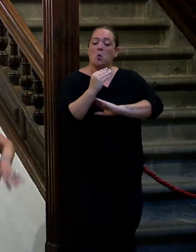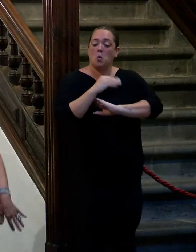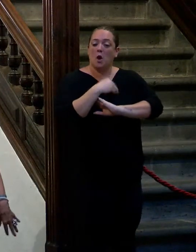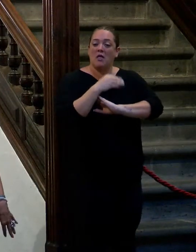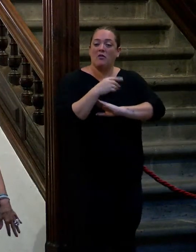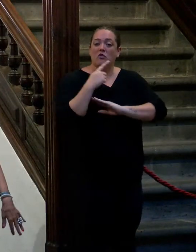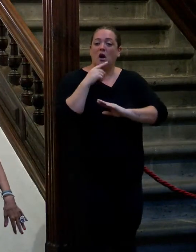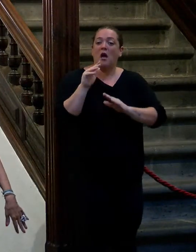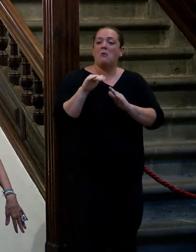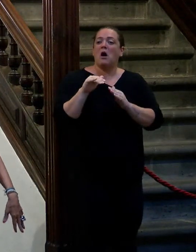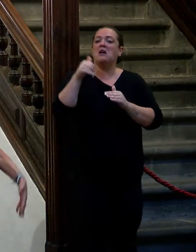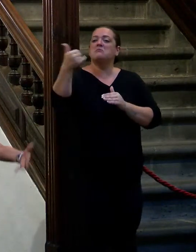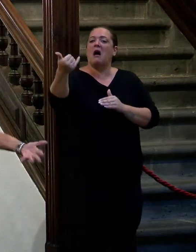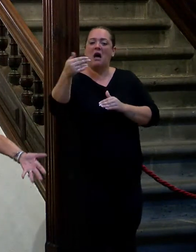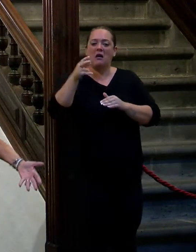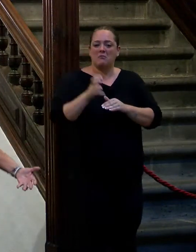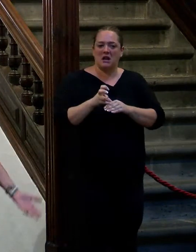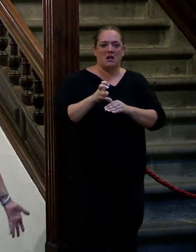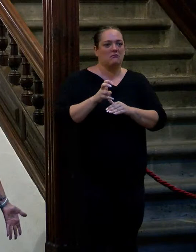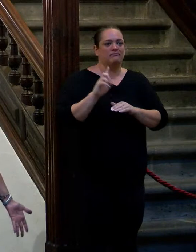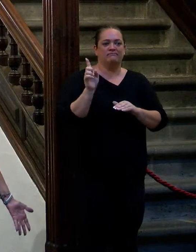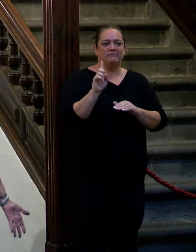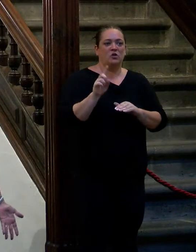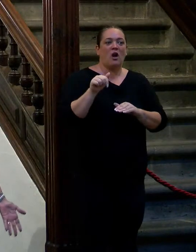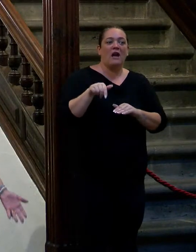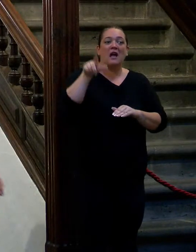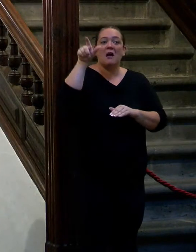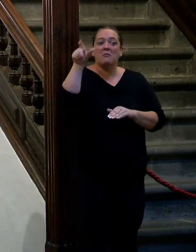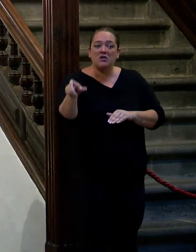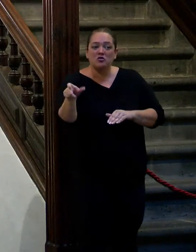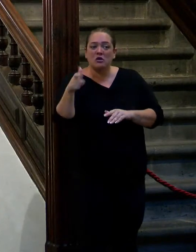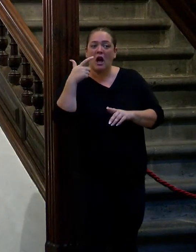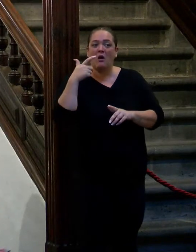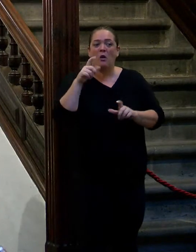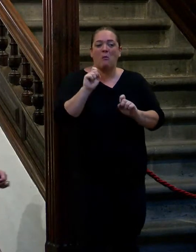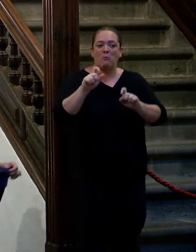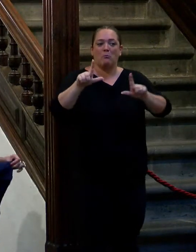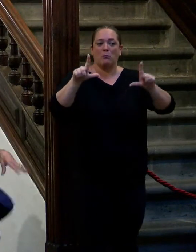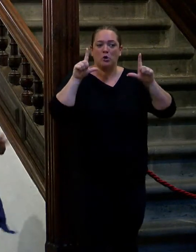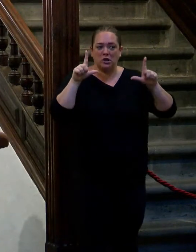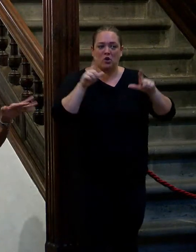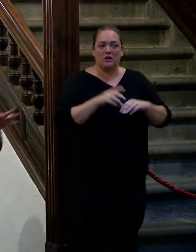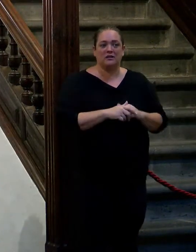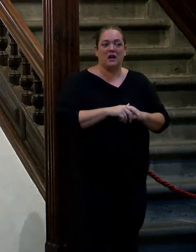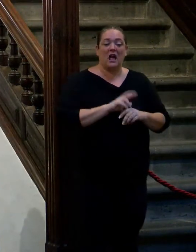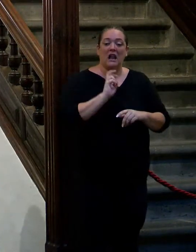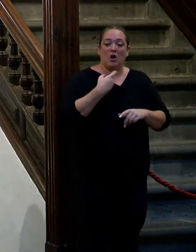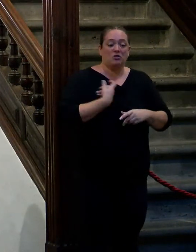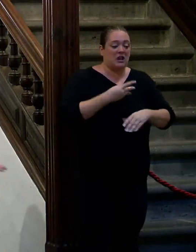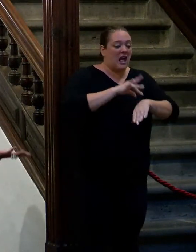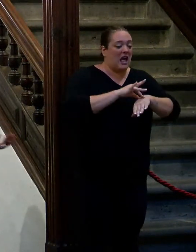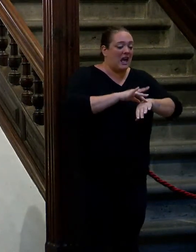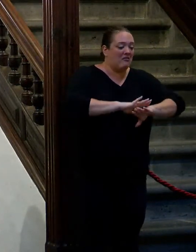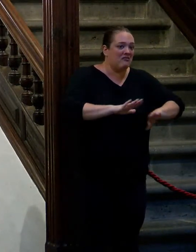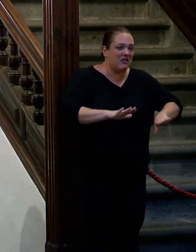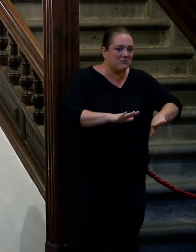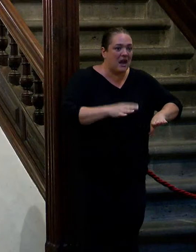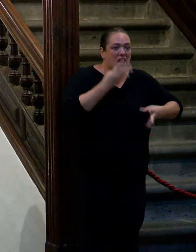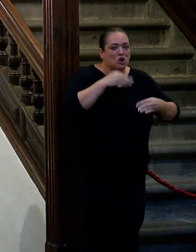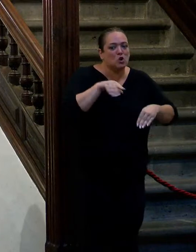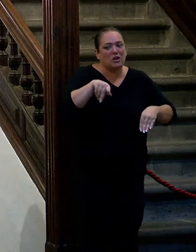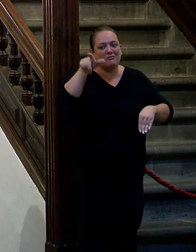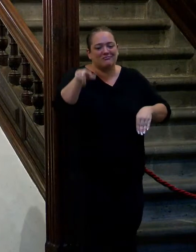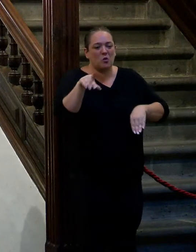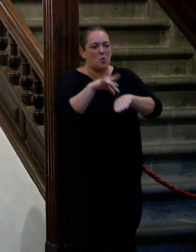y que no tiene importancia en la película pues en este caso él se convierte en el protagonista la otra es una mera enferma entonces hay que mirar